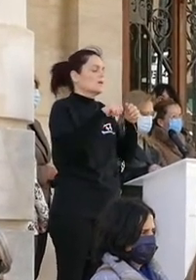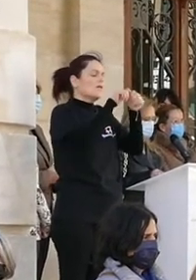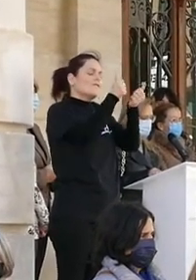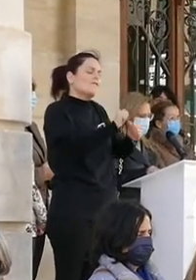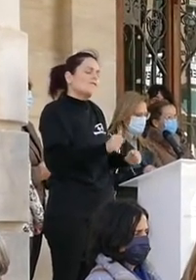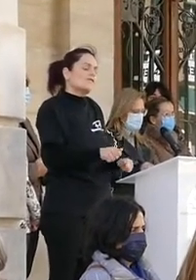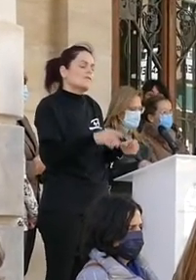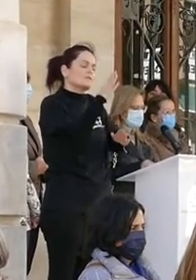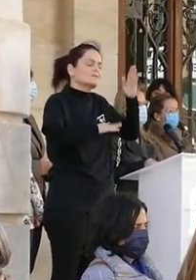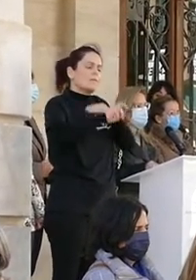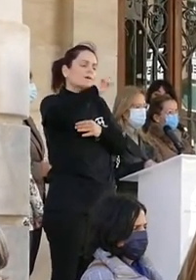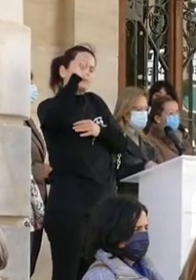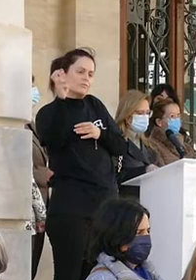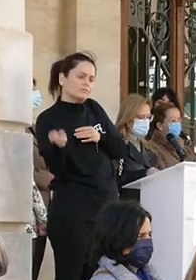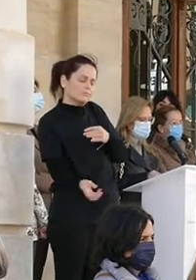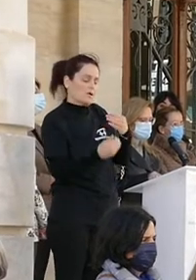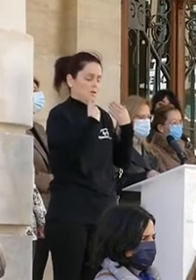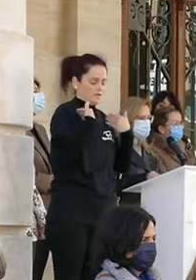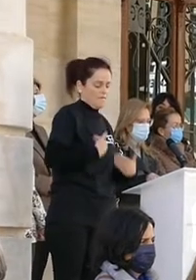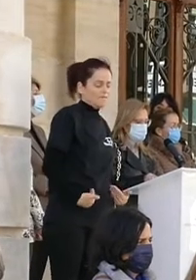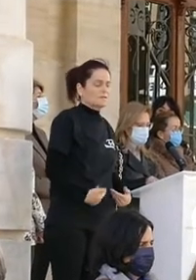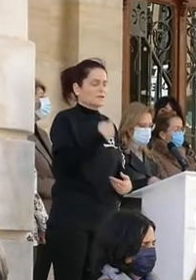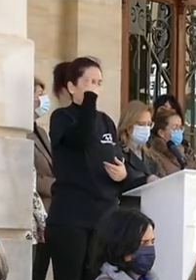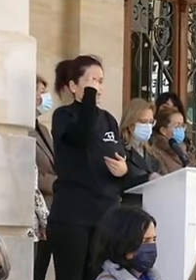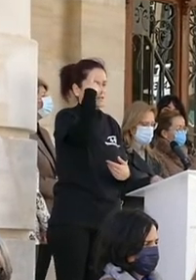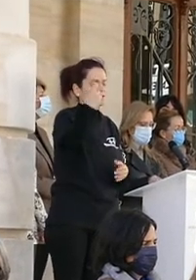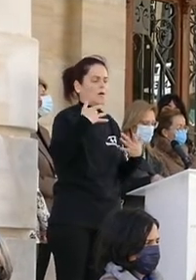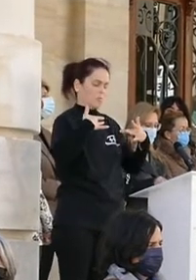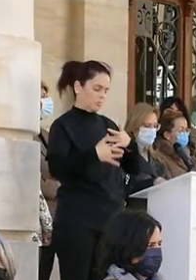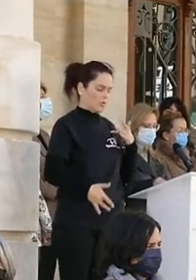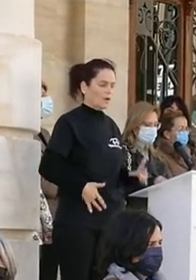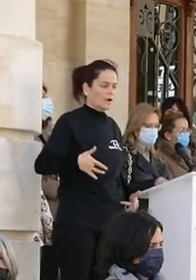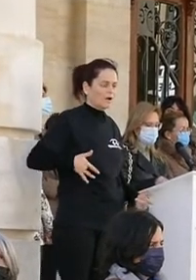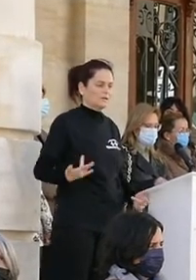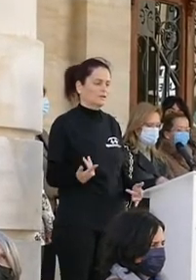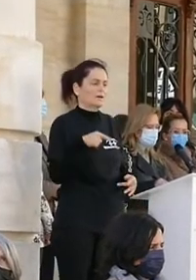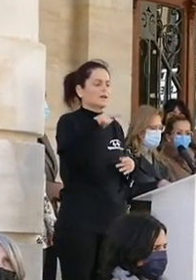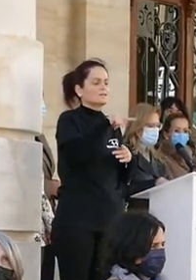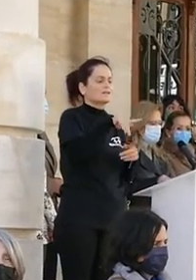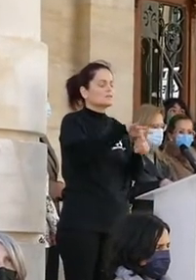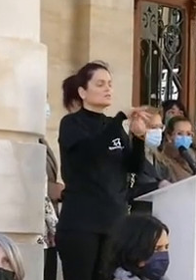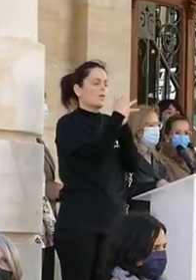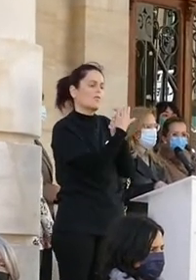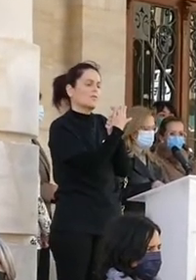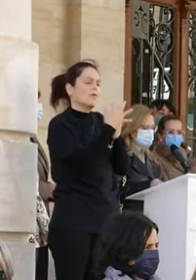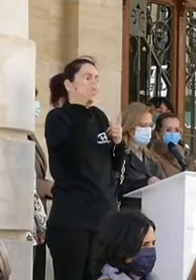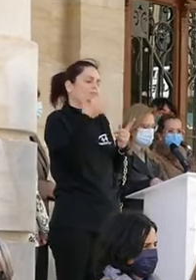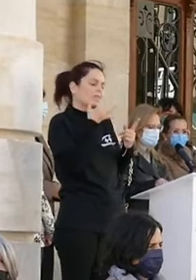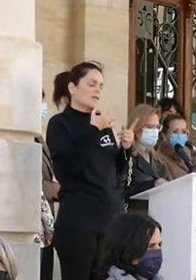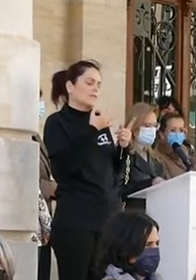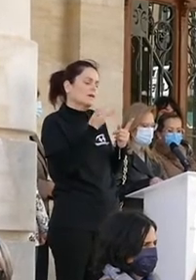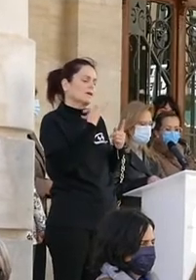discapacidad, ya sea física, psíquica u orgánica. De ello dependerá que tengamos una